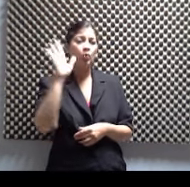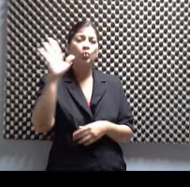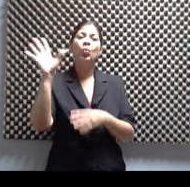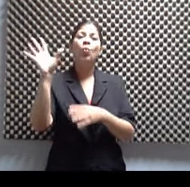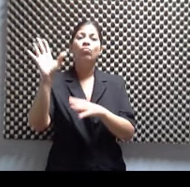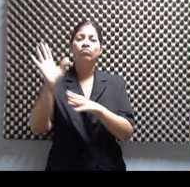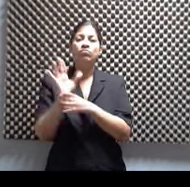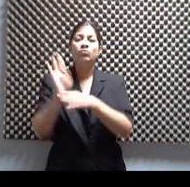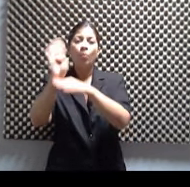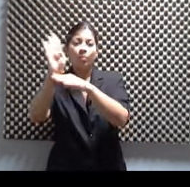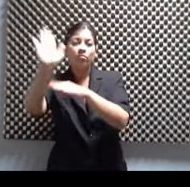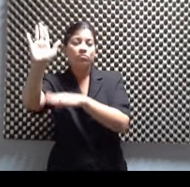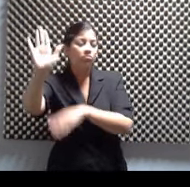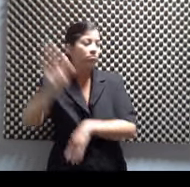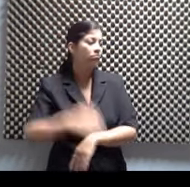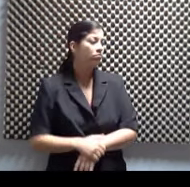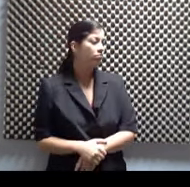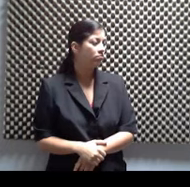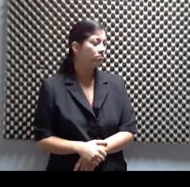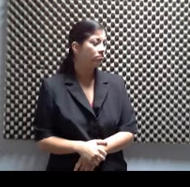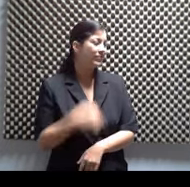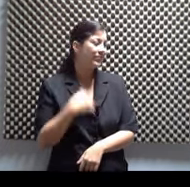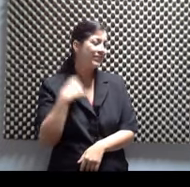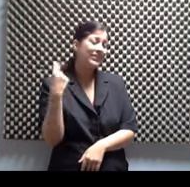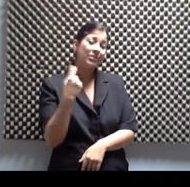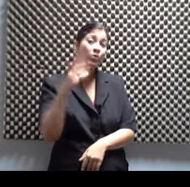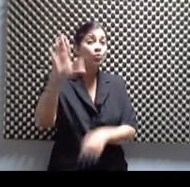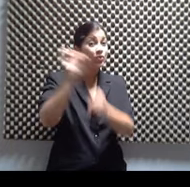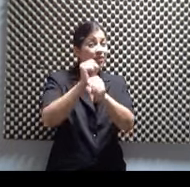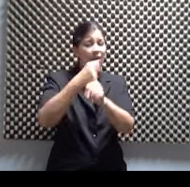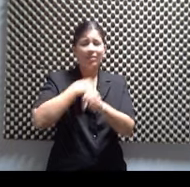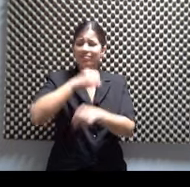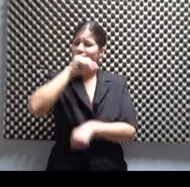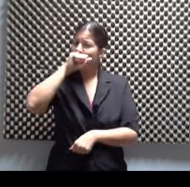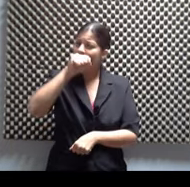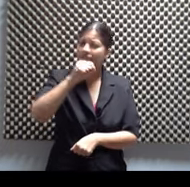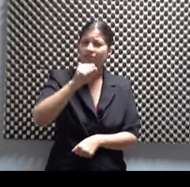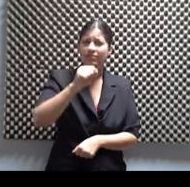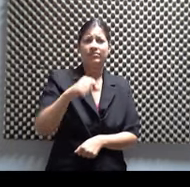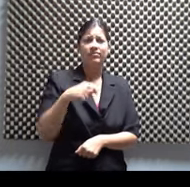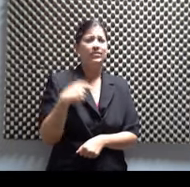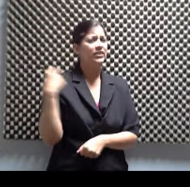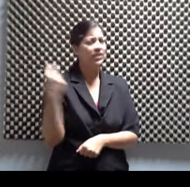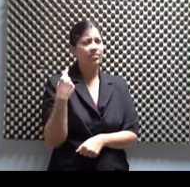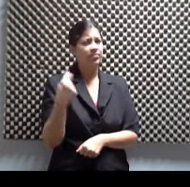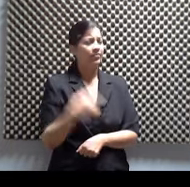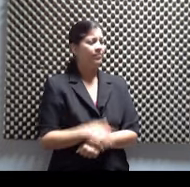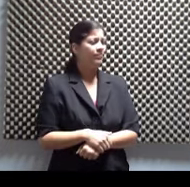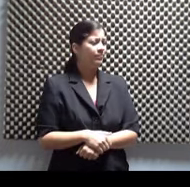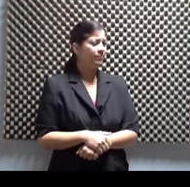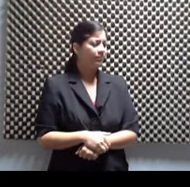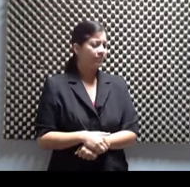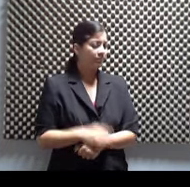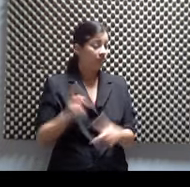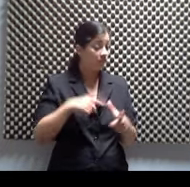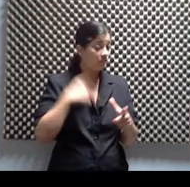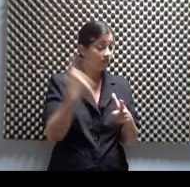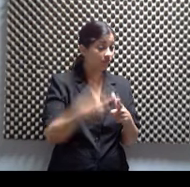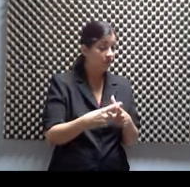me encanta su trabajo. Siempre me ha gustado su trabajo. Y entonces, cuando me fui de Puerto